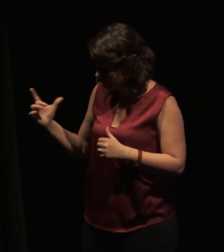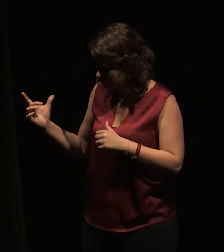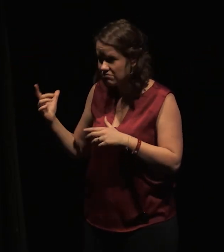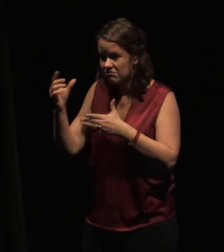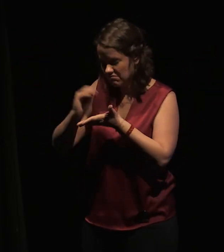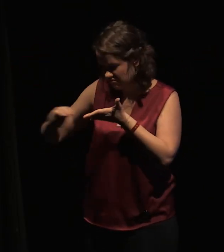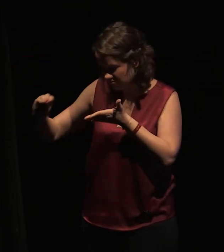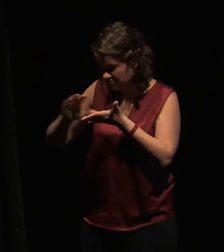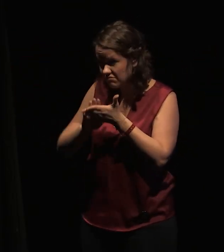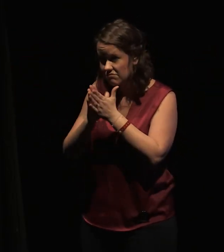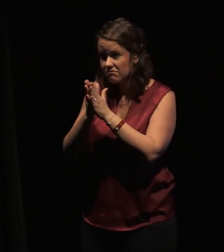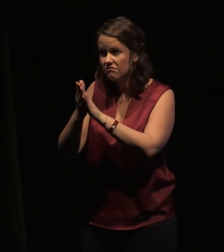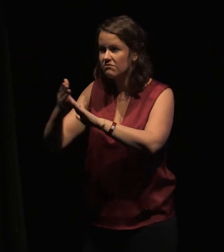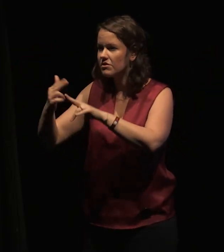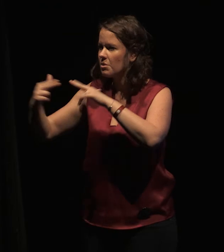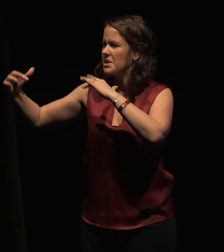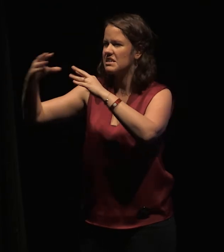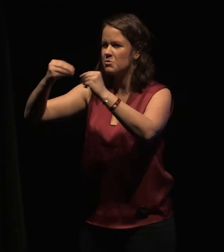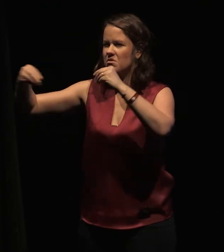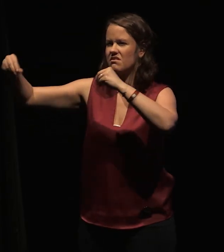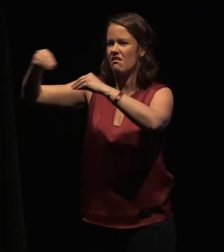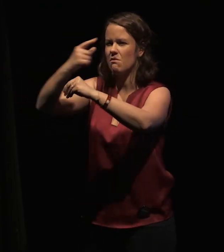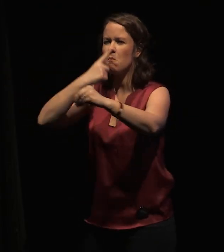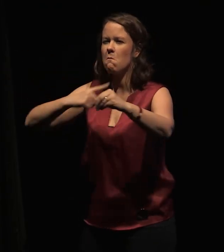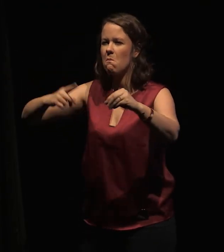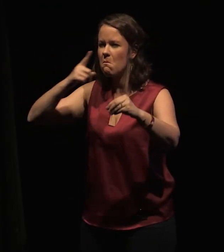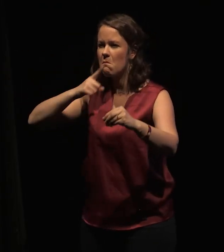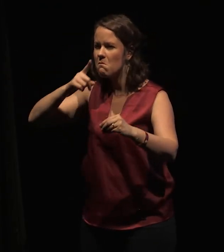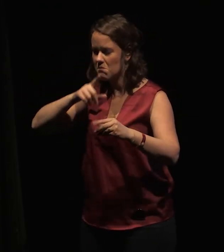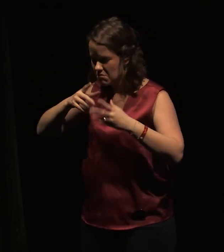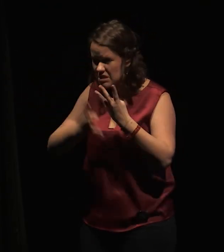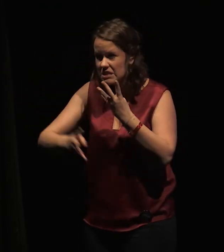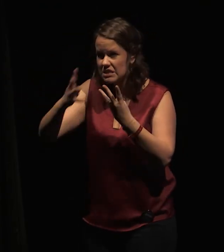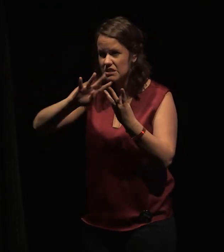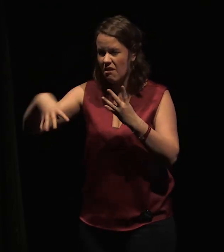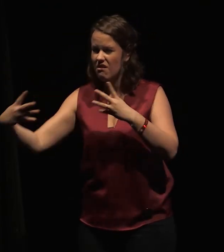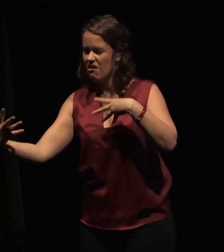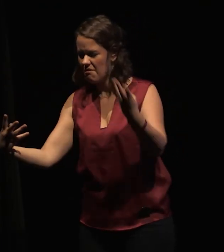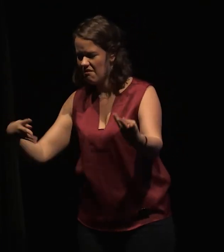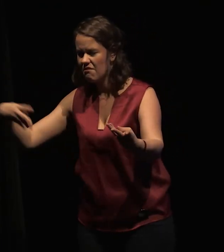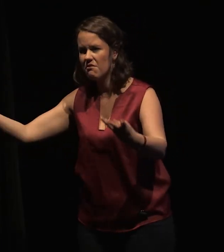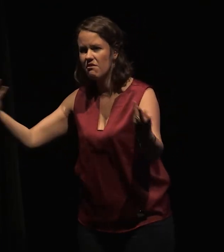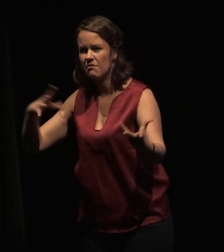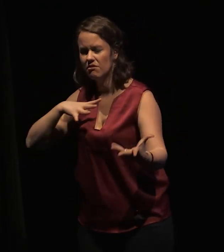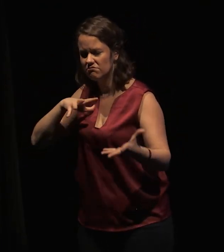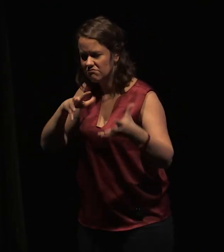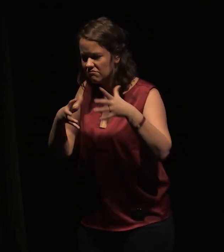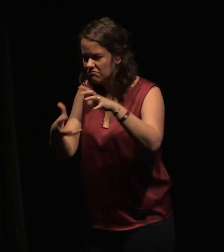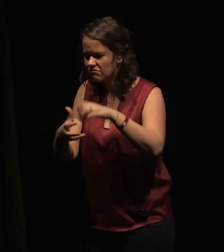carmine. Nous trancherons la main au champ afin que notre chair le complète. Ici nous mourrons.